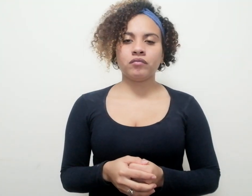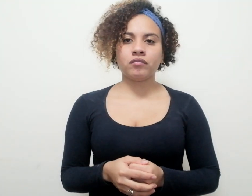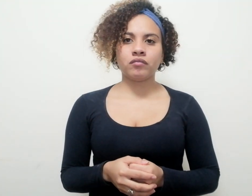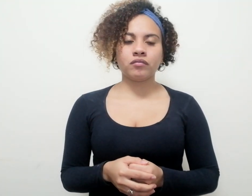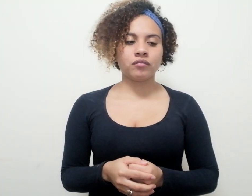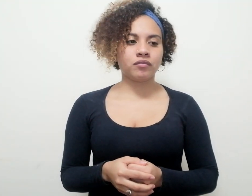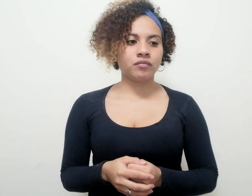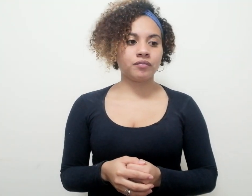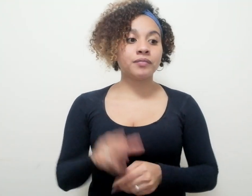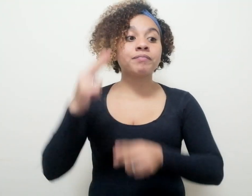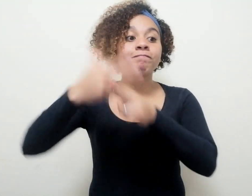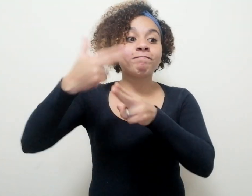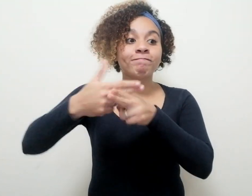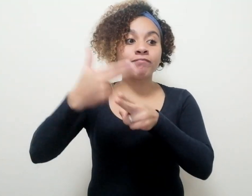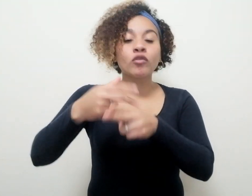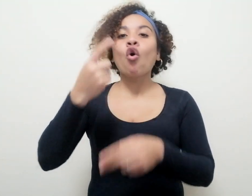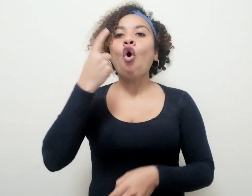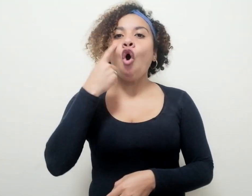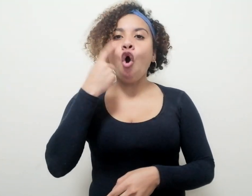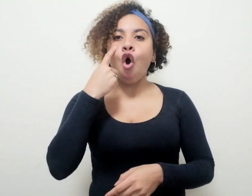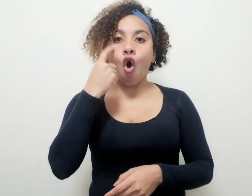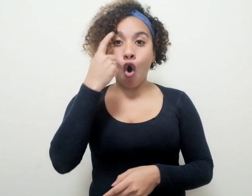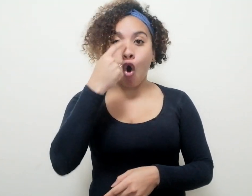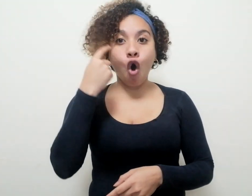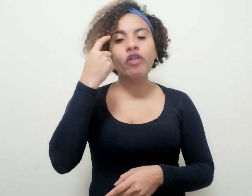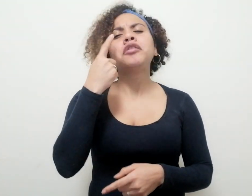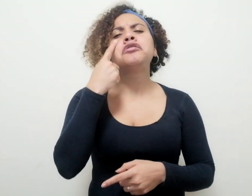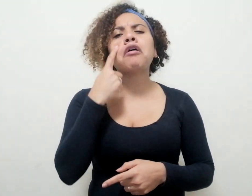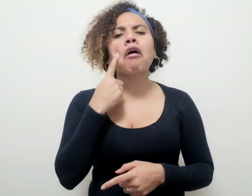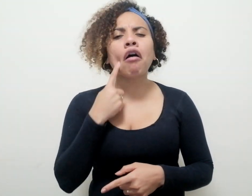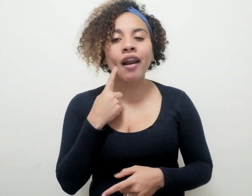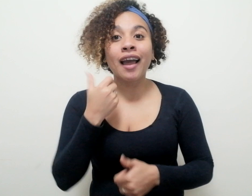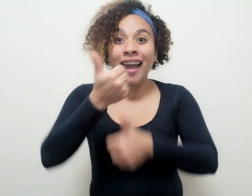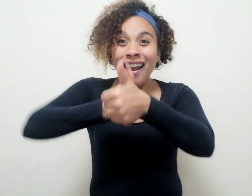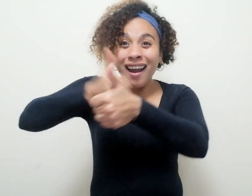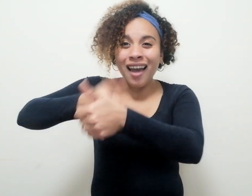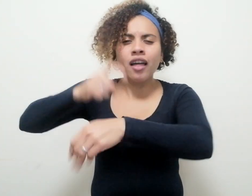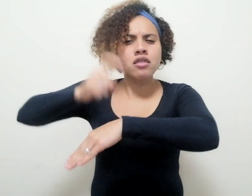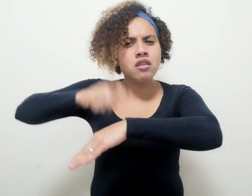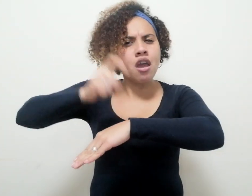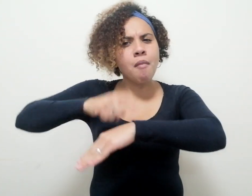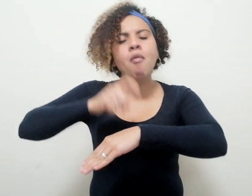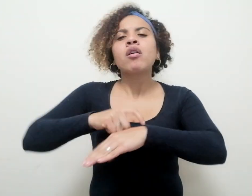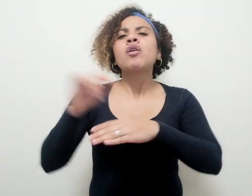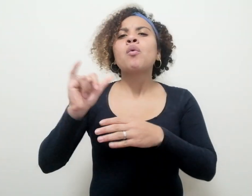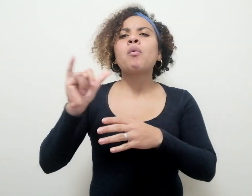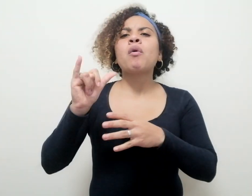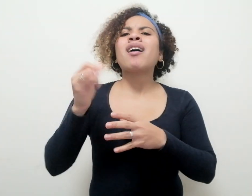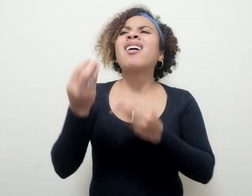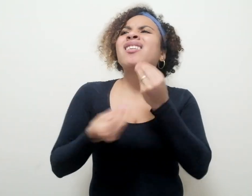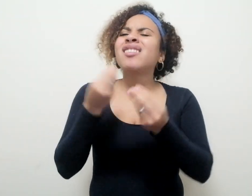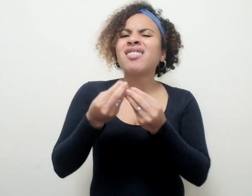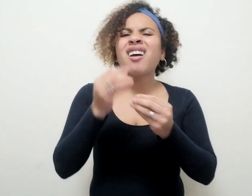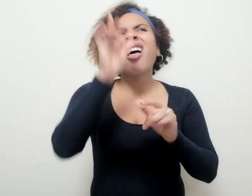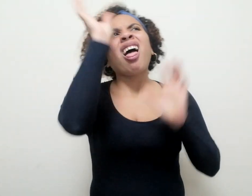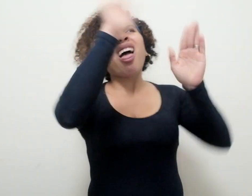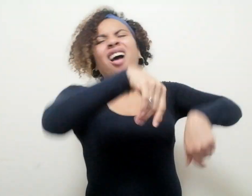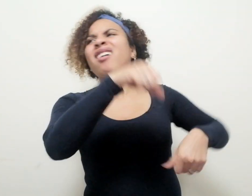Se llama El Ojo que Llora y cada cierto tiempo es dañado por el descrédito de un sector,